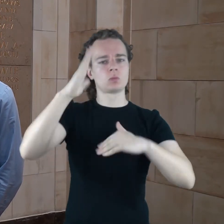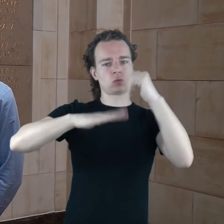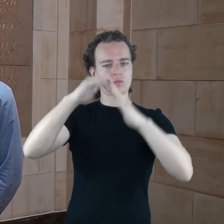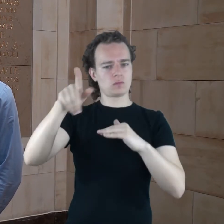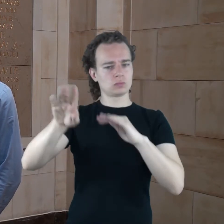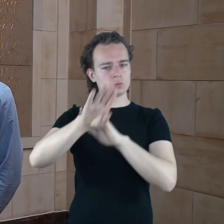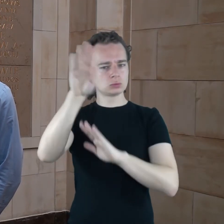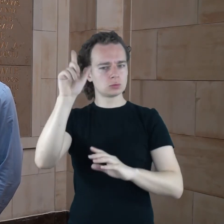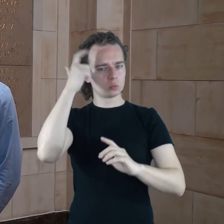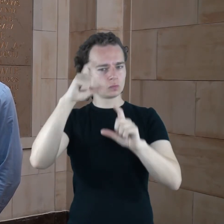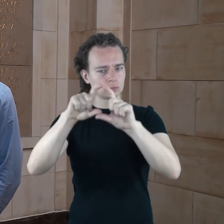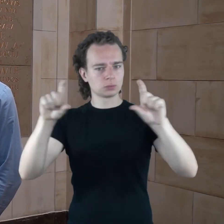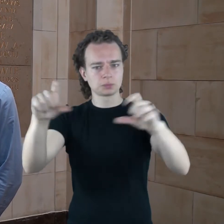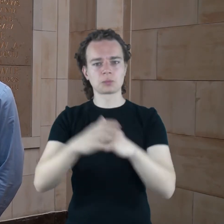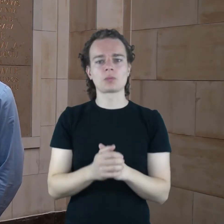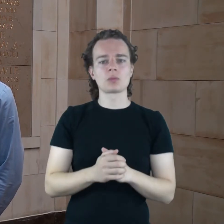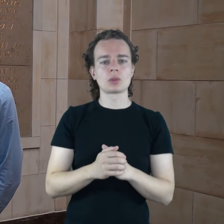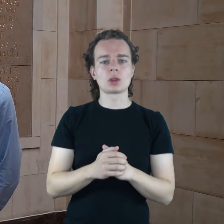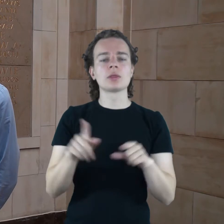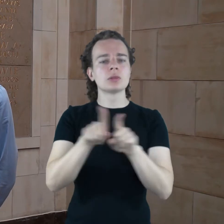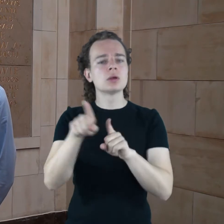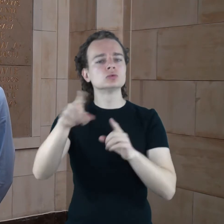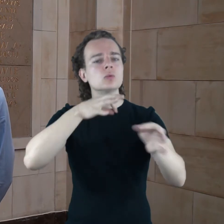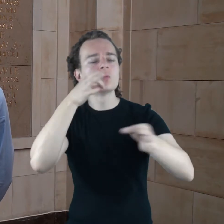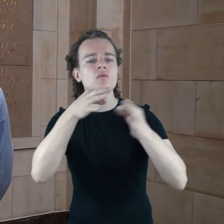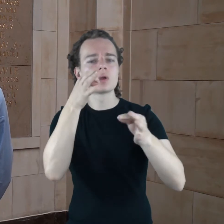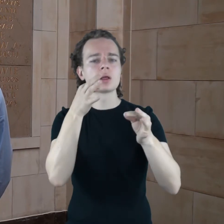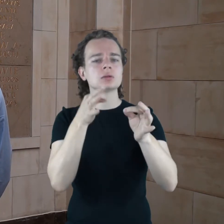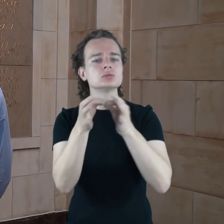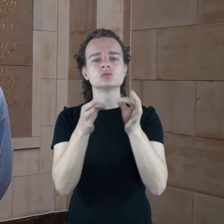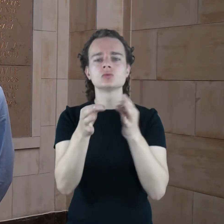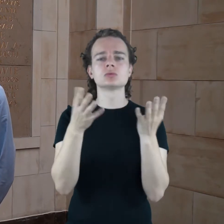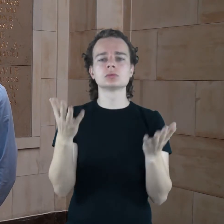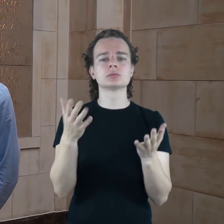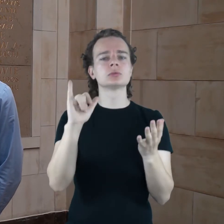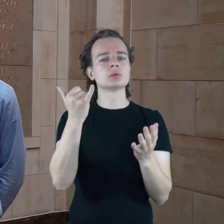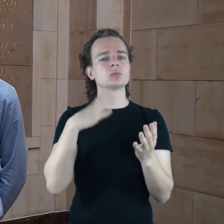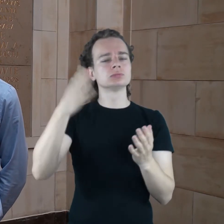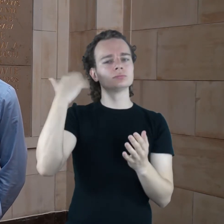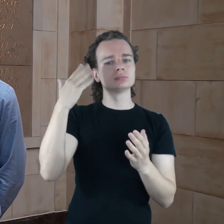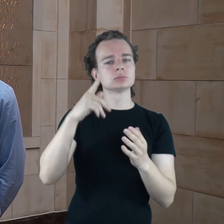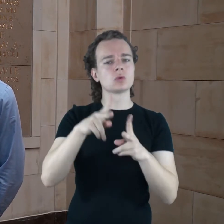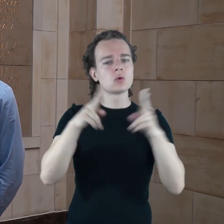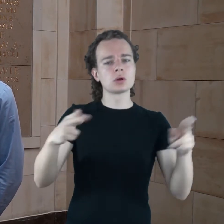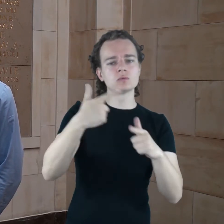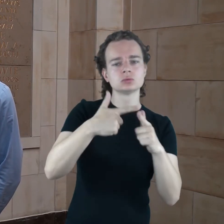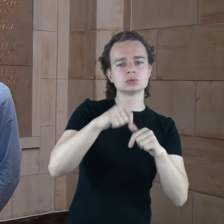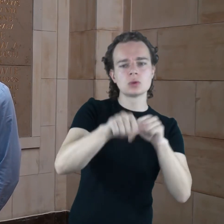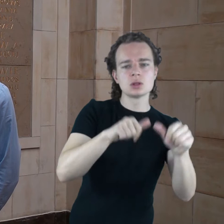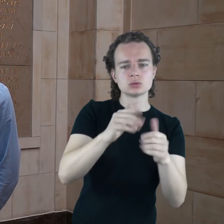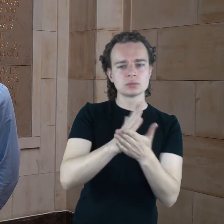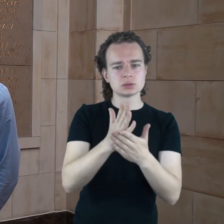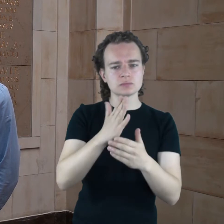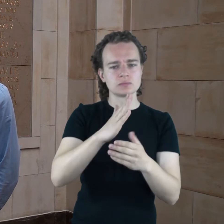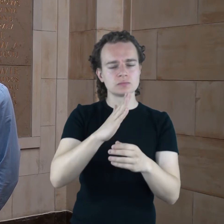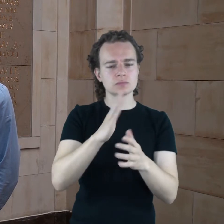architektury w dwudziestoleciu międzywojennym próbowano manifestować odbudowę